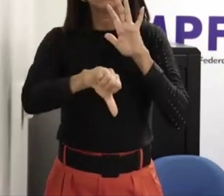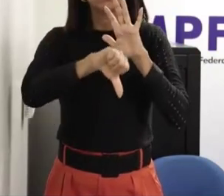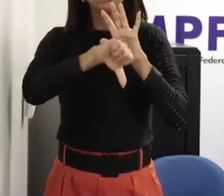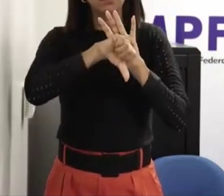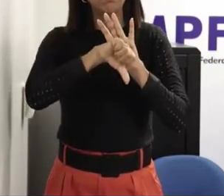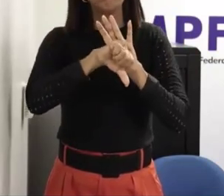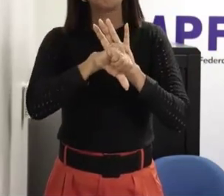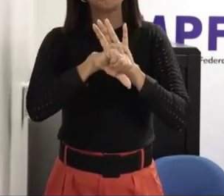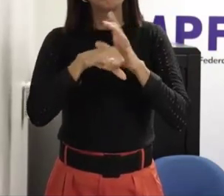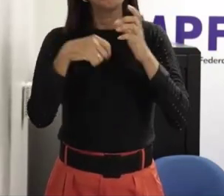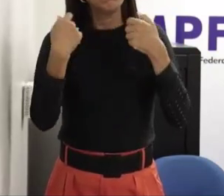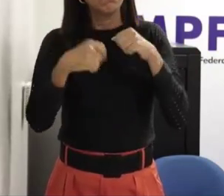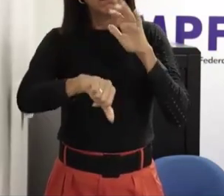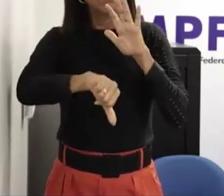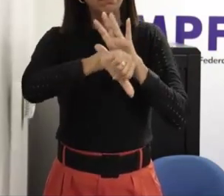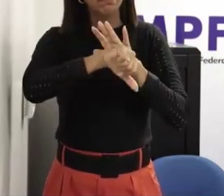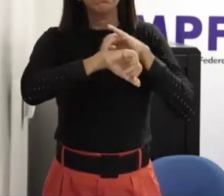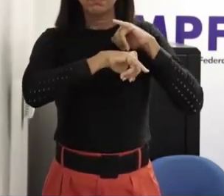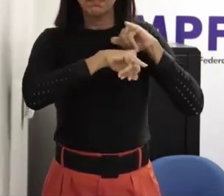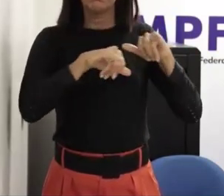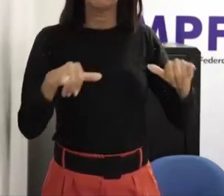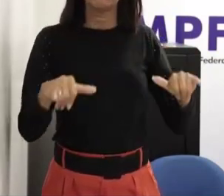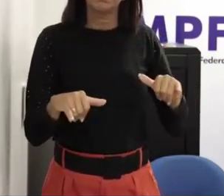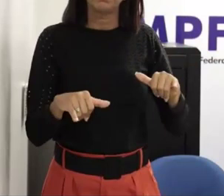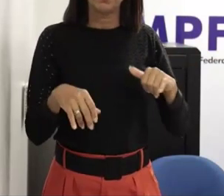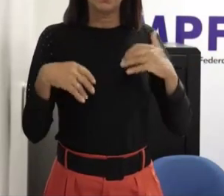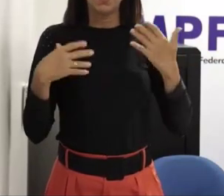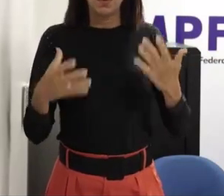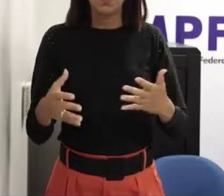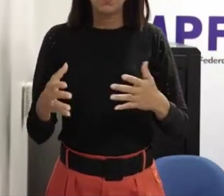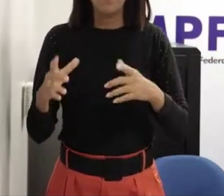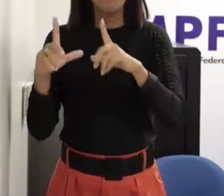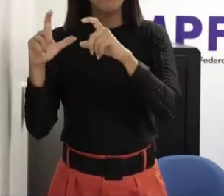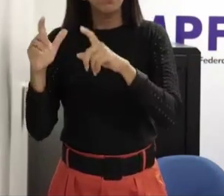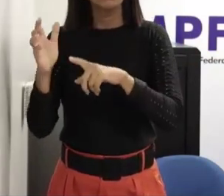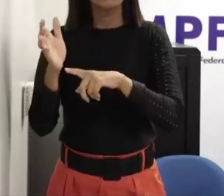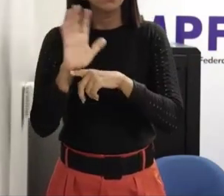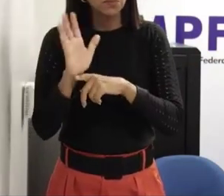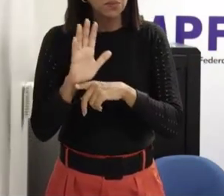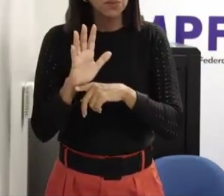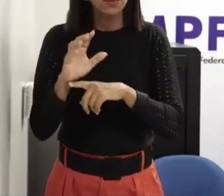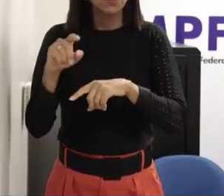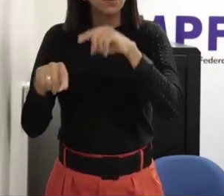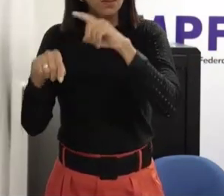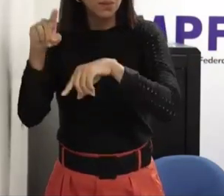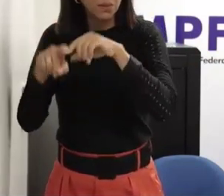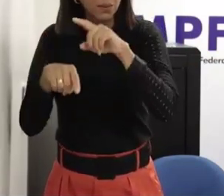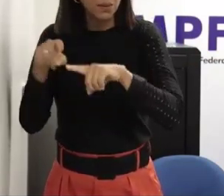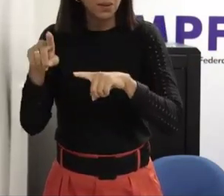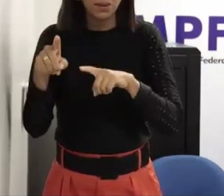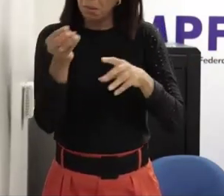mensagens com cunho sexual com crianças e adolescentes é um crime o criminoso obviamente sabe que ele está cometendo